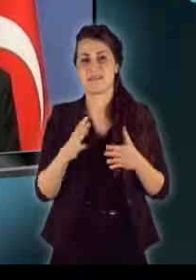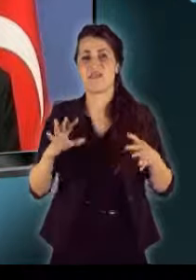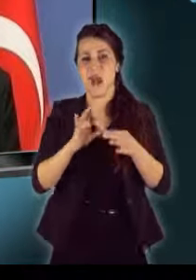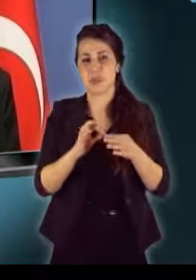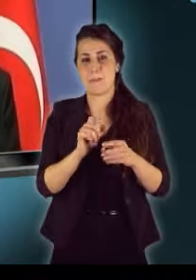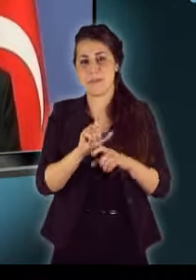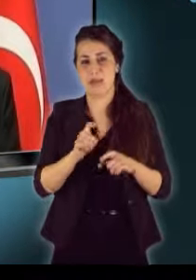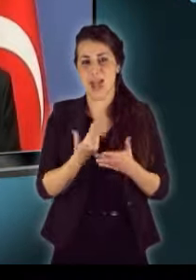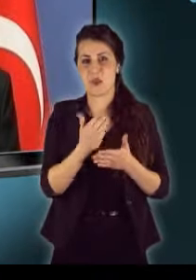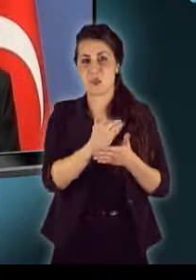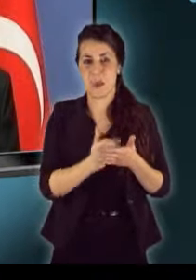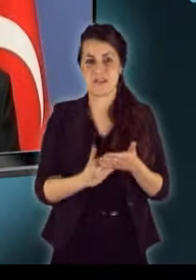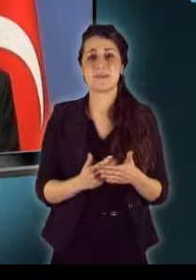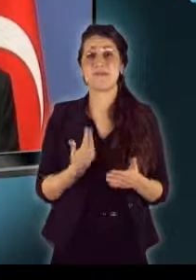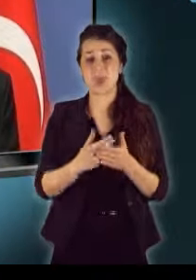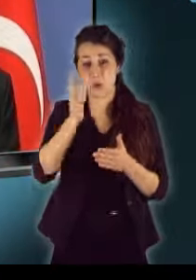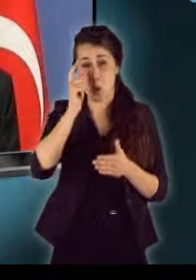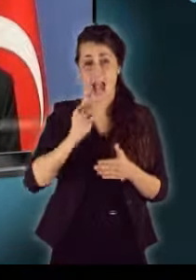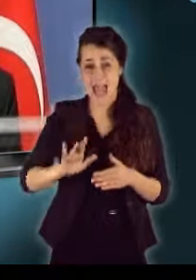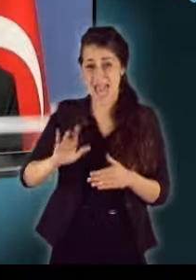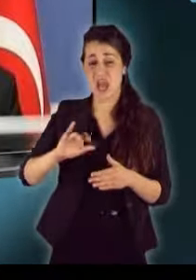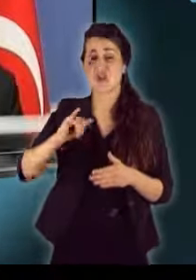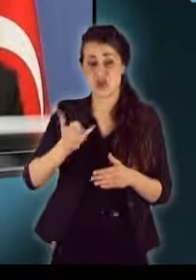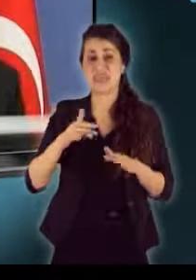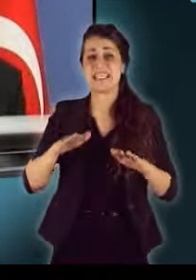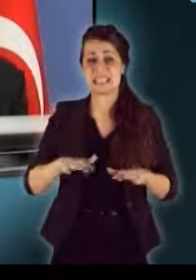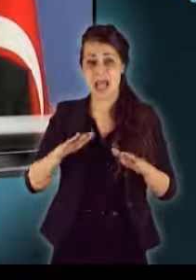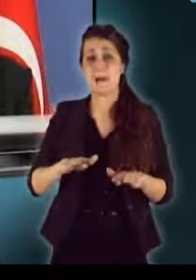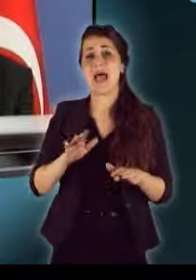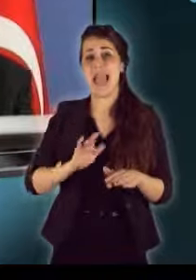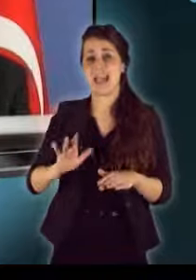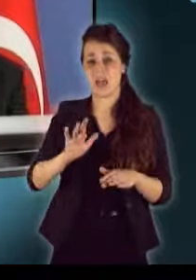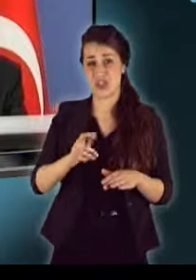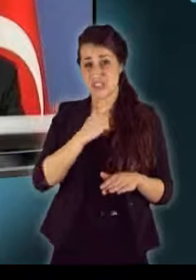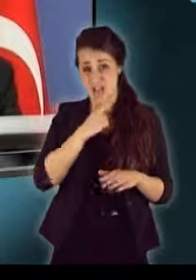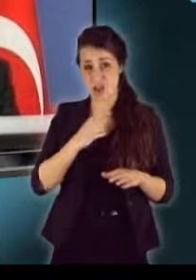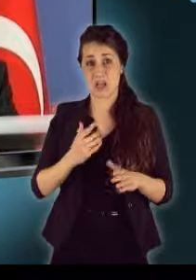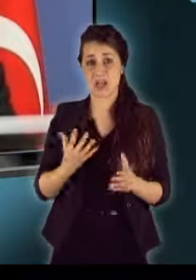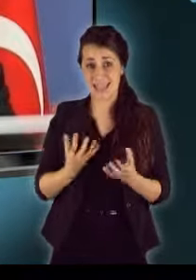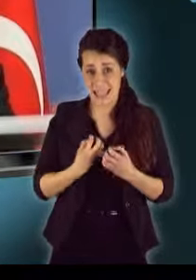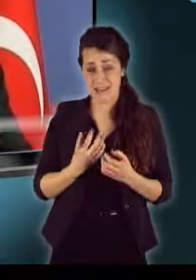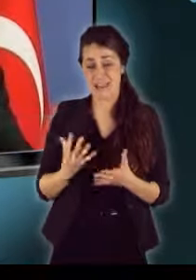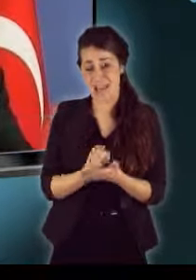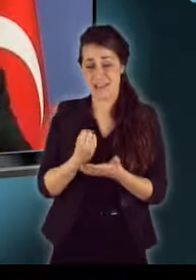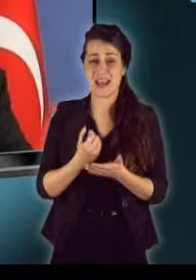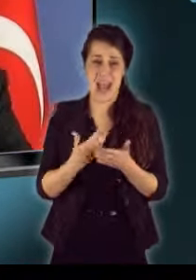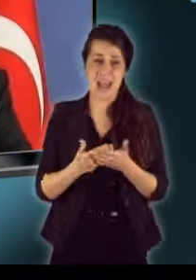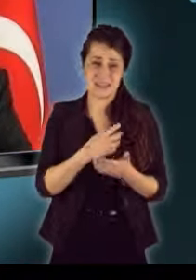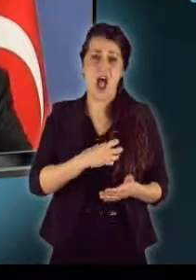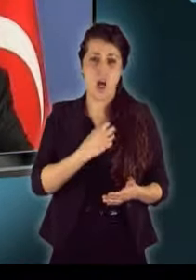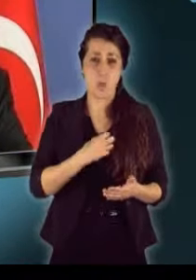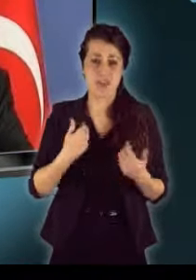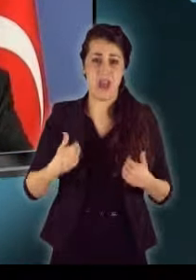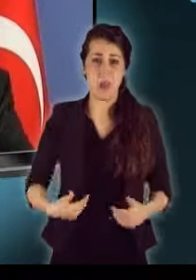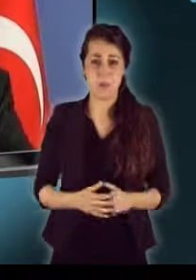Török ellenességgel és iszlám ellenességgel szavazatokat szerezni egy elnökválasztási folyamatban igenis aggodalmat